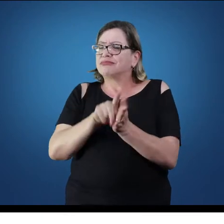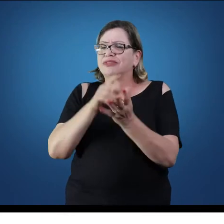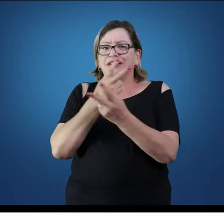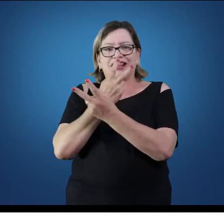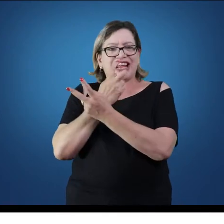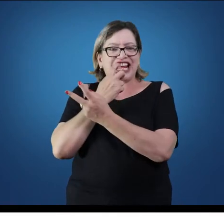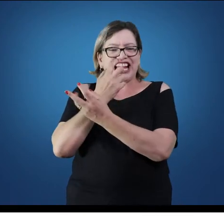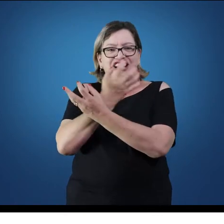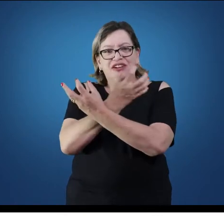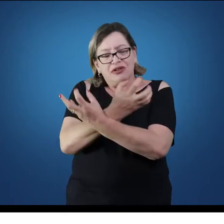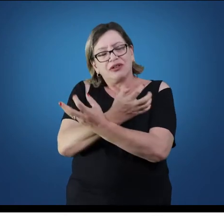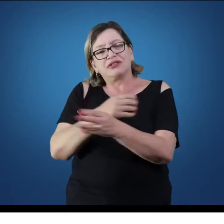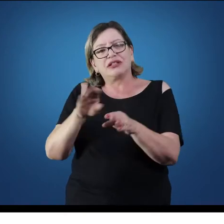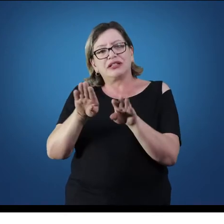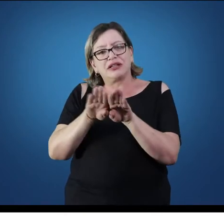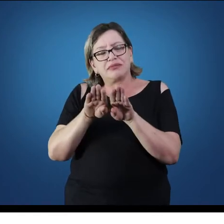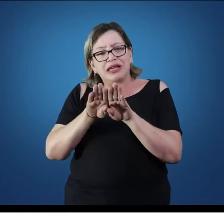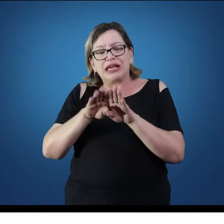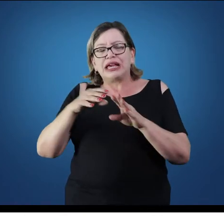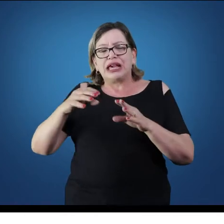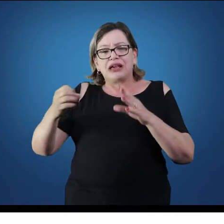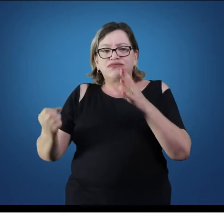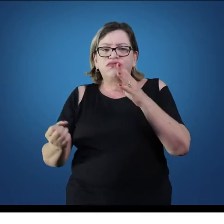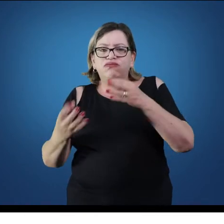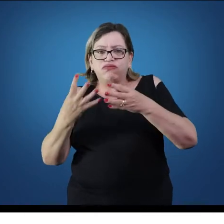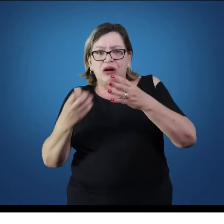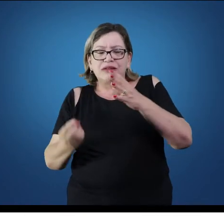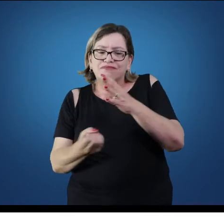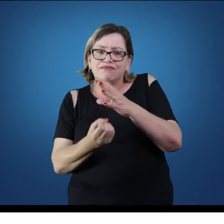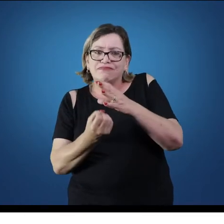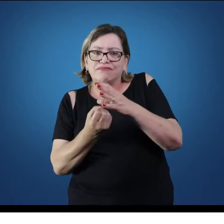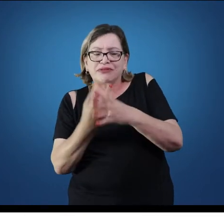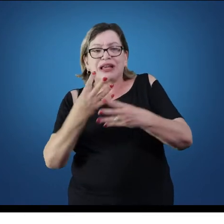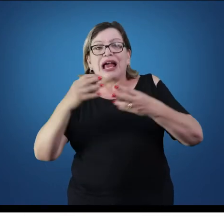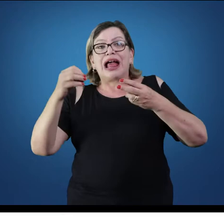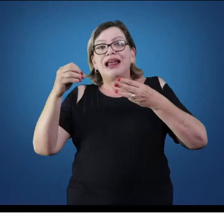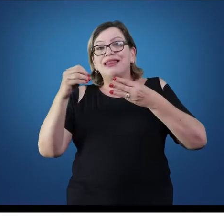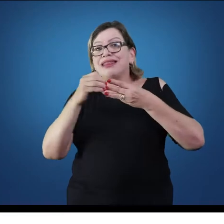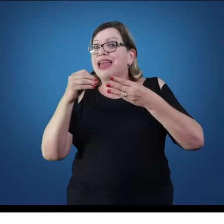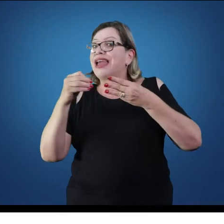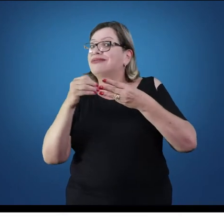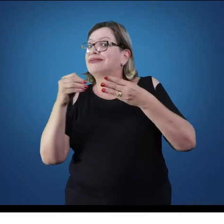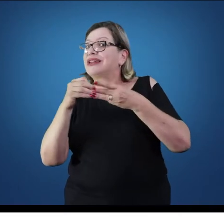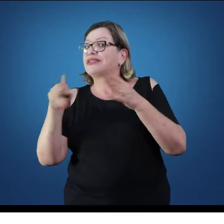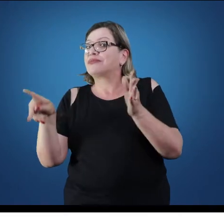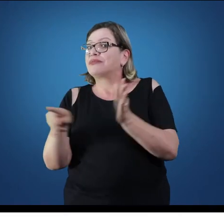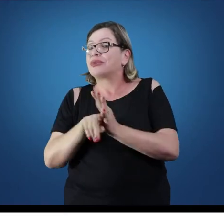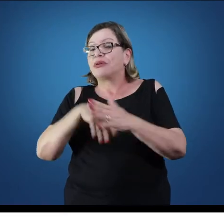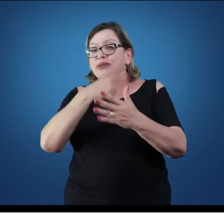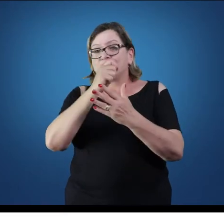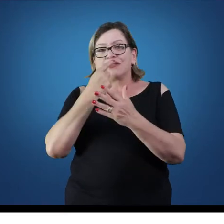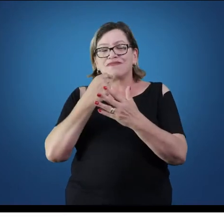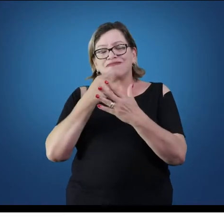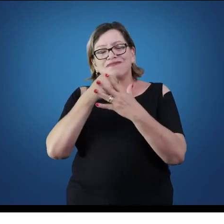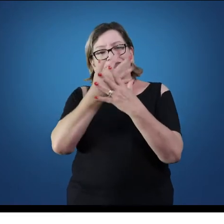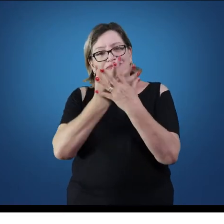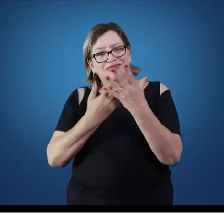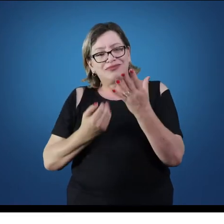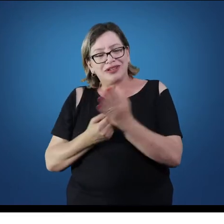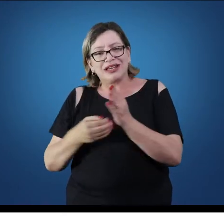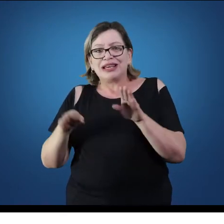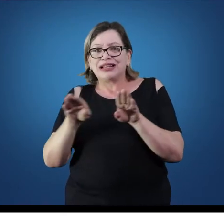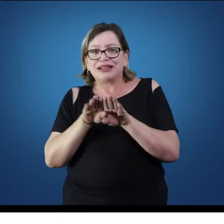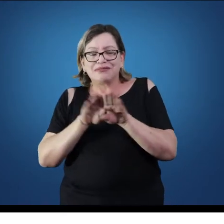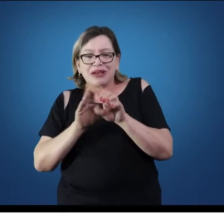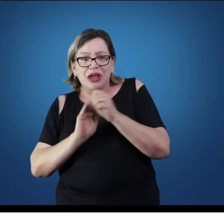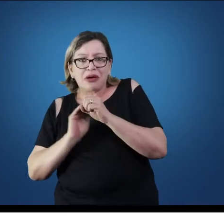de células sanguíneas, a toda a conjuntura do arcabouço ósseo que acaba fazendo toda uma proteção,